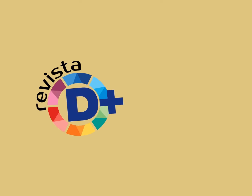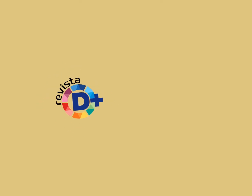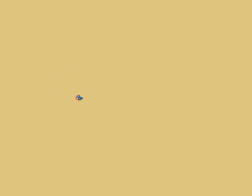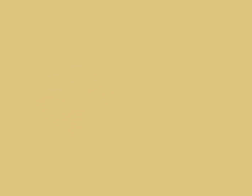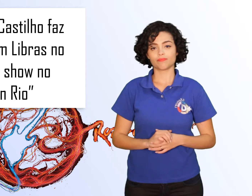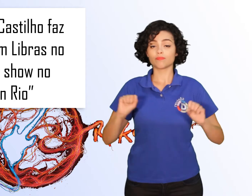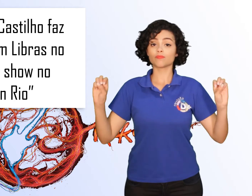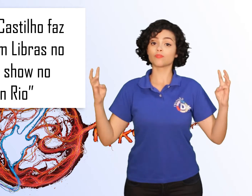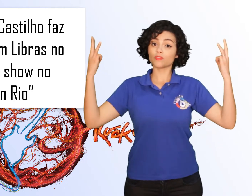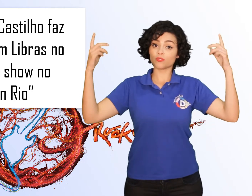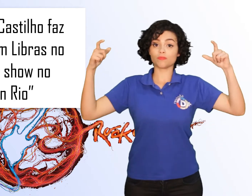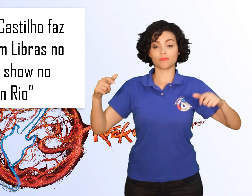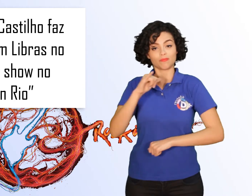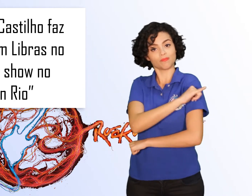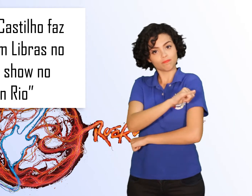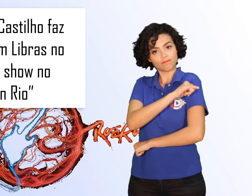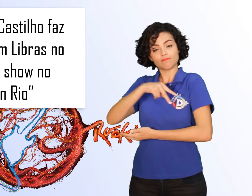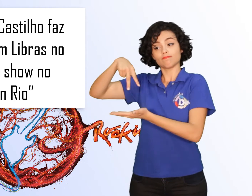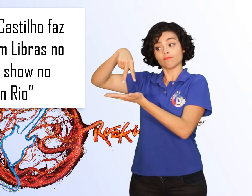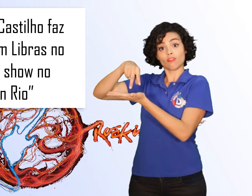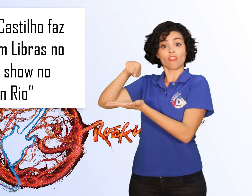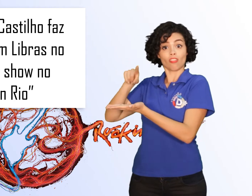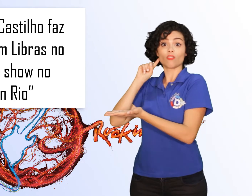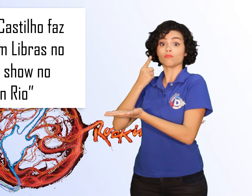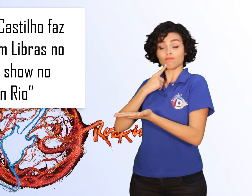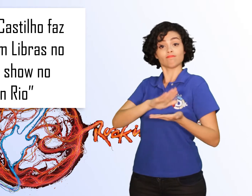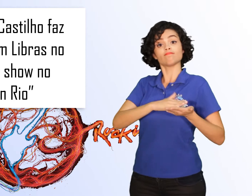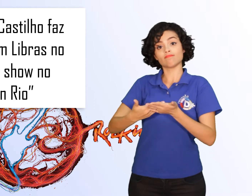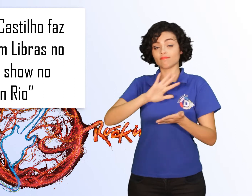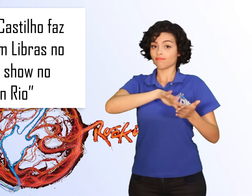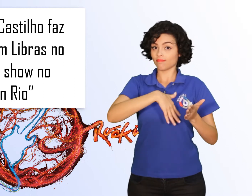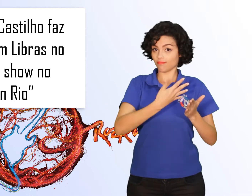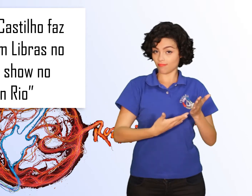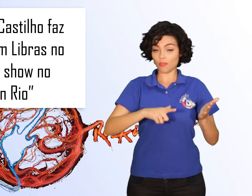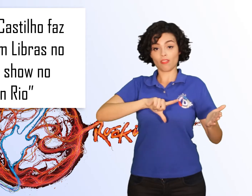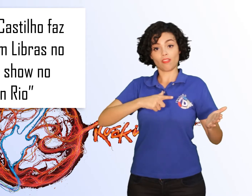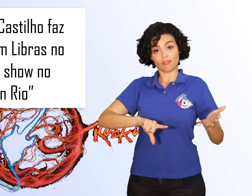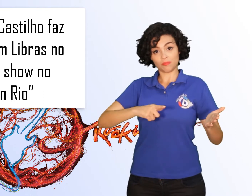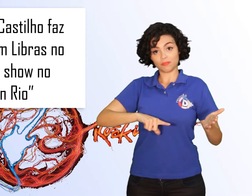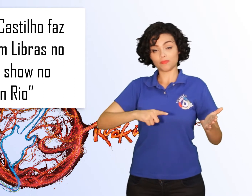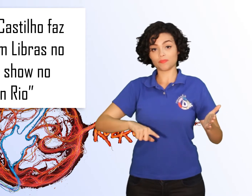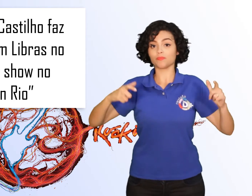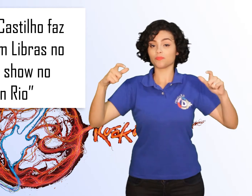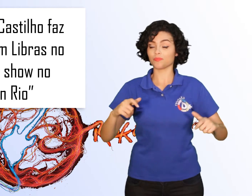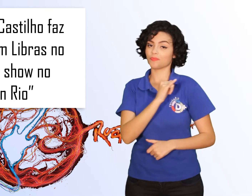Leonardo Castilho faz tradução em libras no palco em show no Rock in Rio.